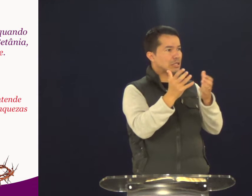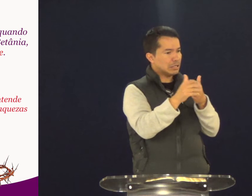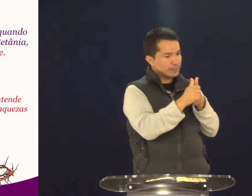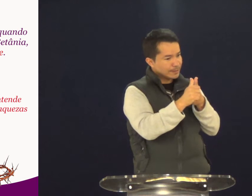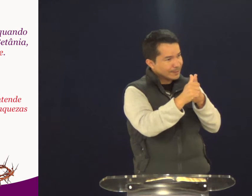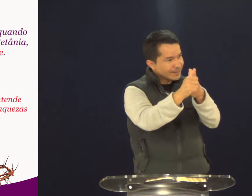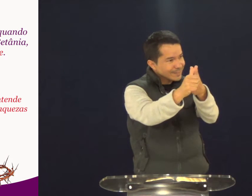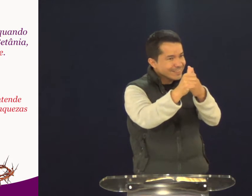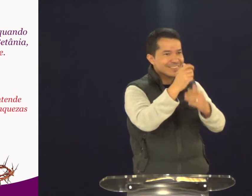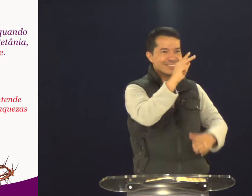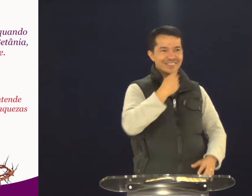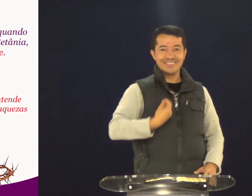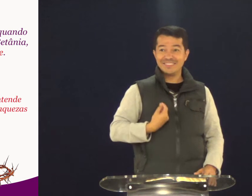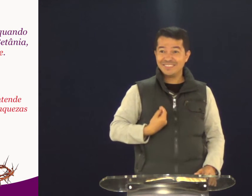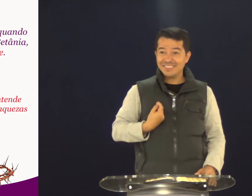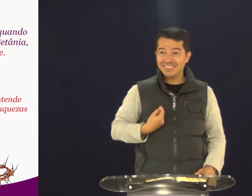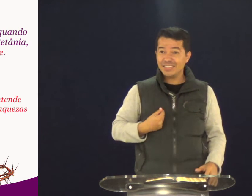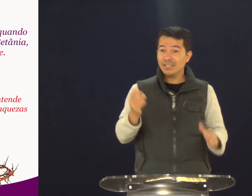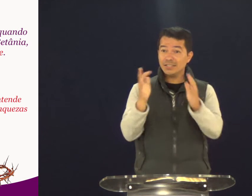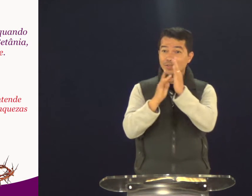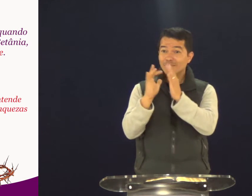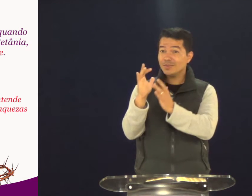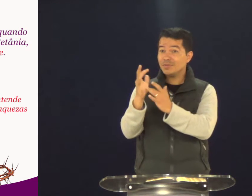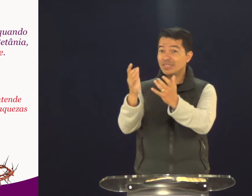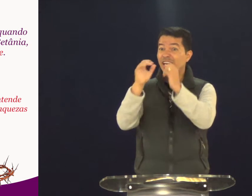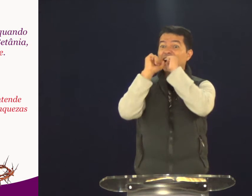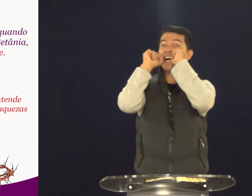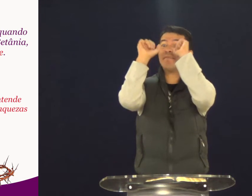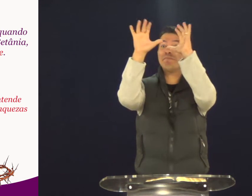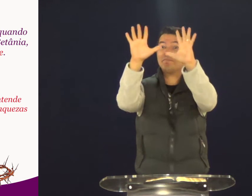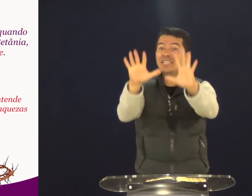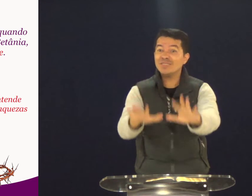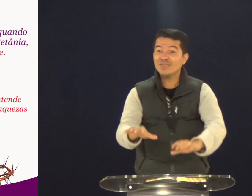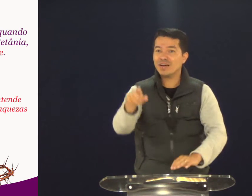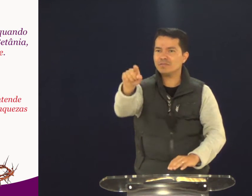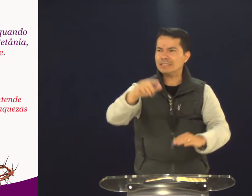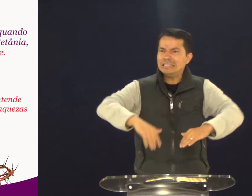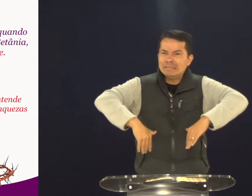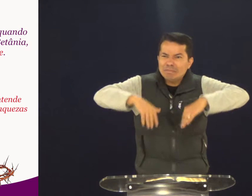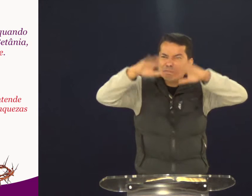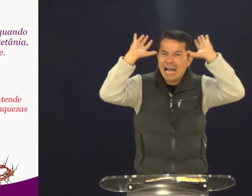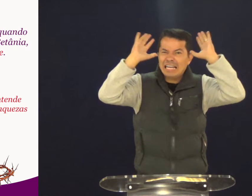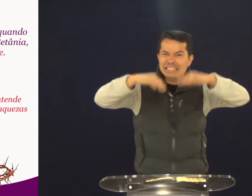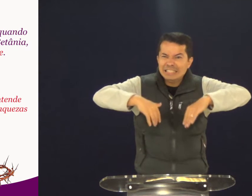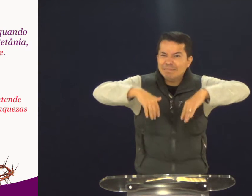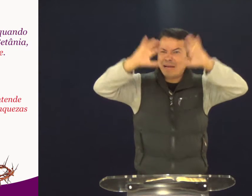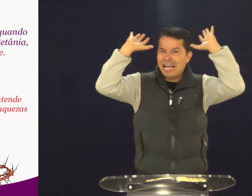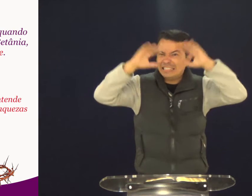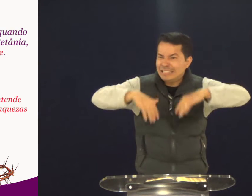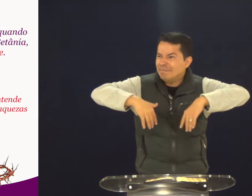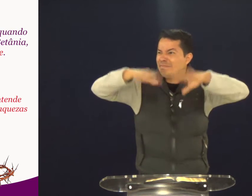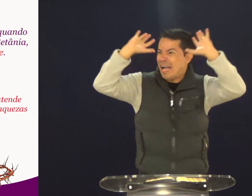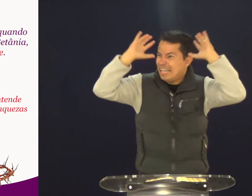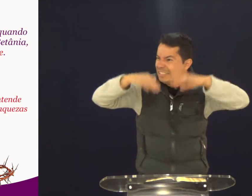Jesus quer guiá-lo, guiar a sua vida. Jesus quer abençoar você. Mais e mais.